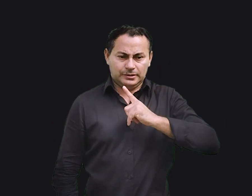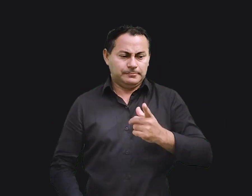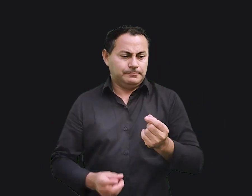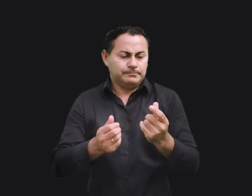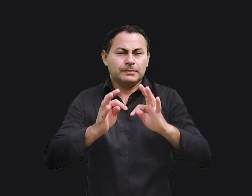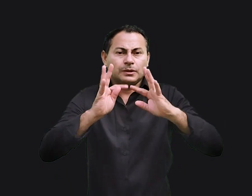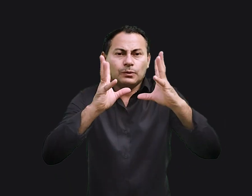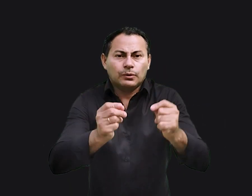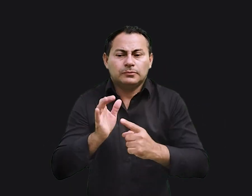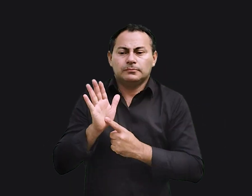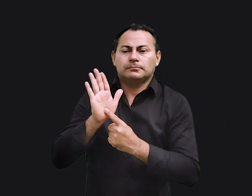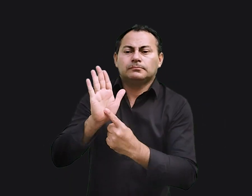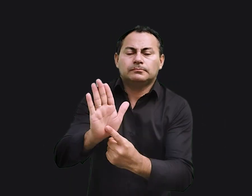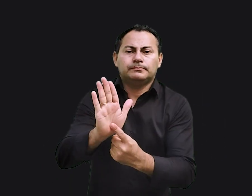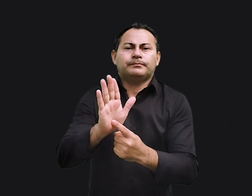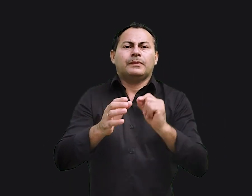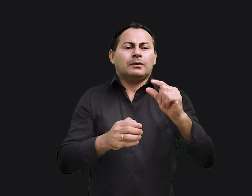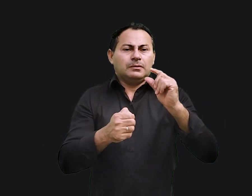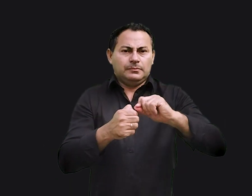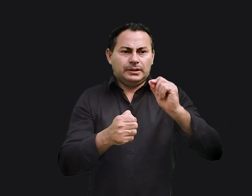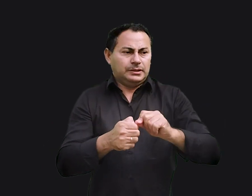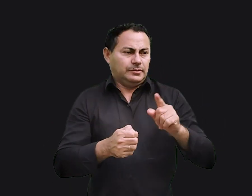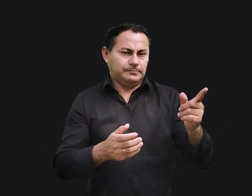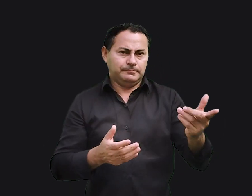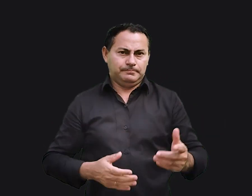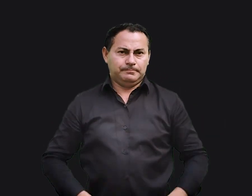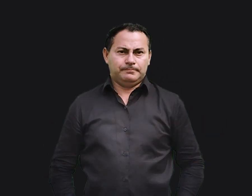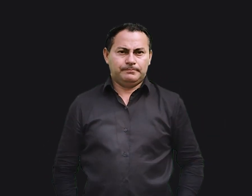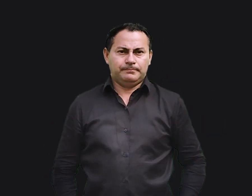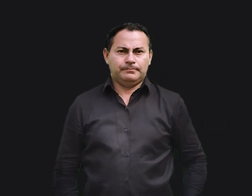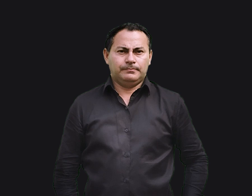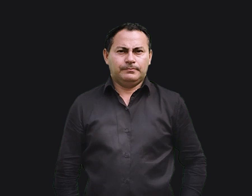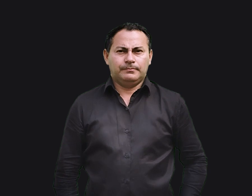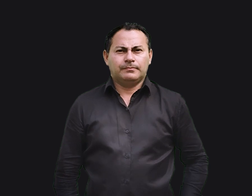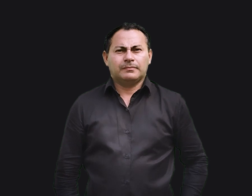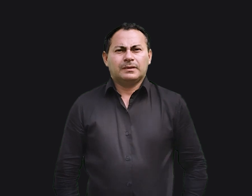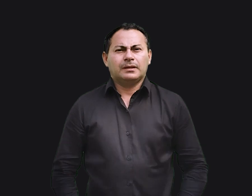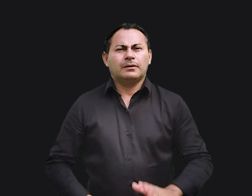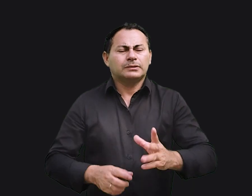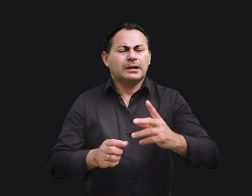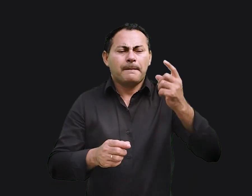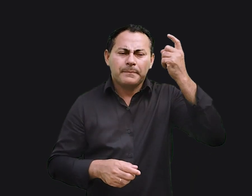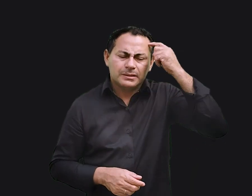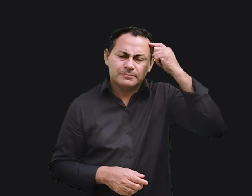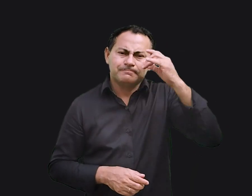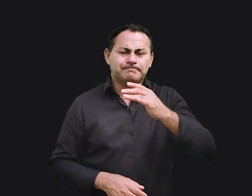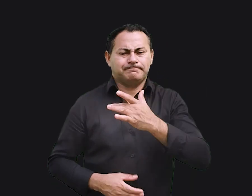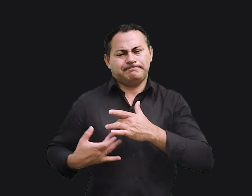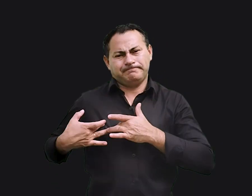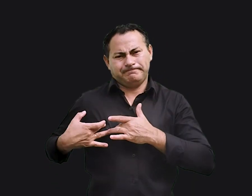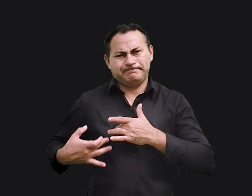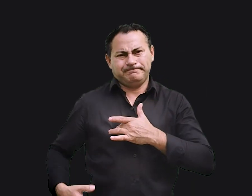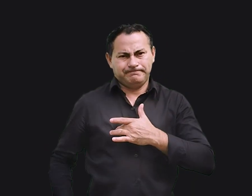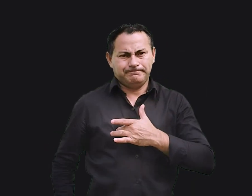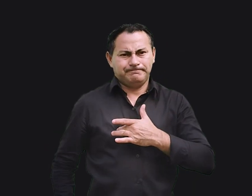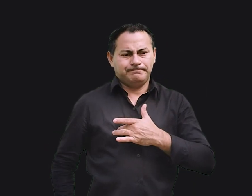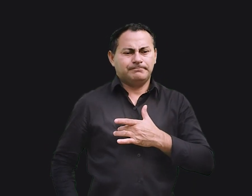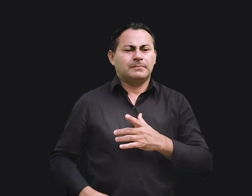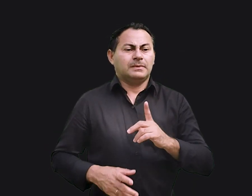aquele dinheiro todo mostraria para elas o que fazer com ele. Já pensei comigo mesmo, é uma pena que elas tenham tanto